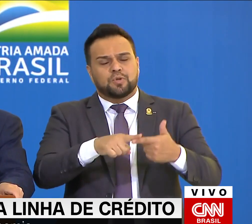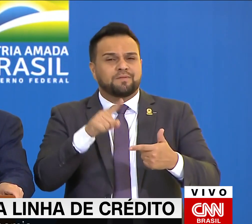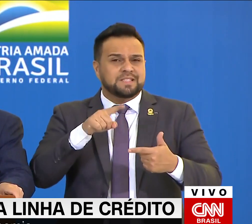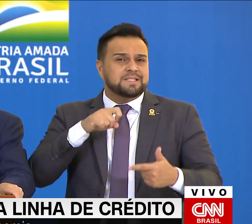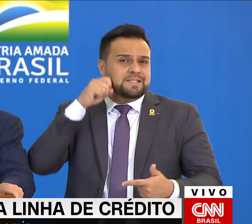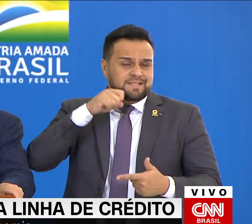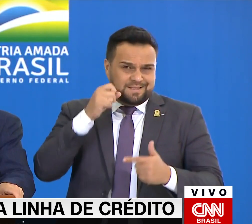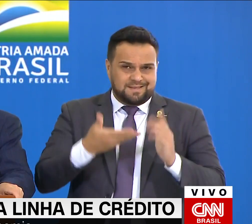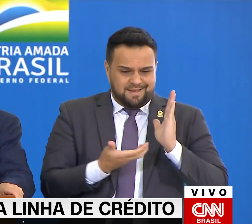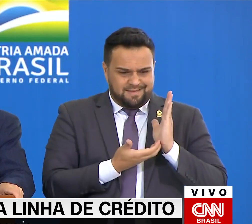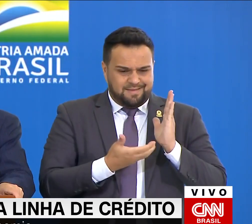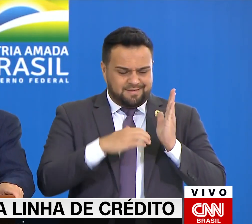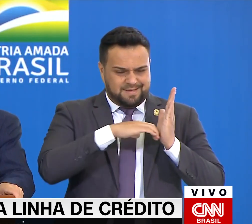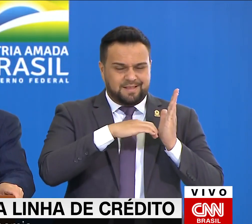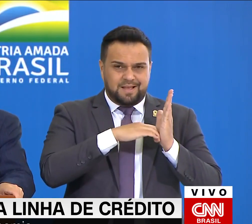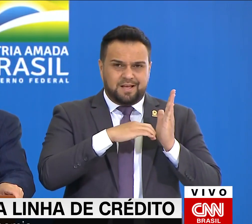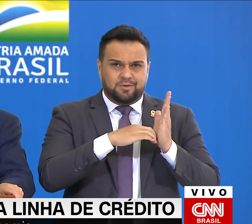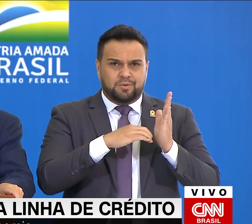reconsidere,